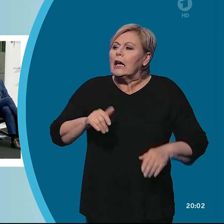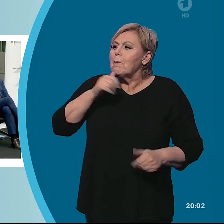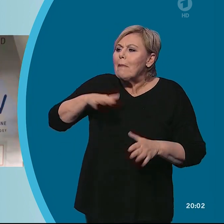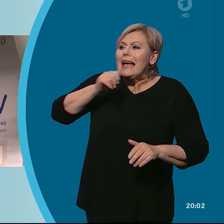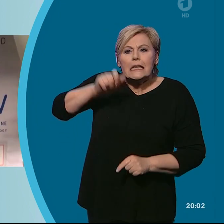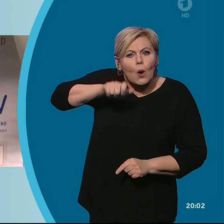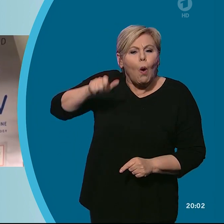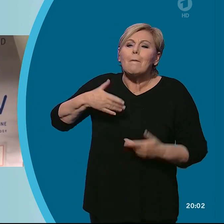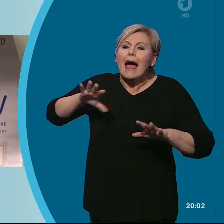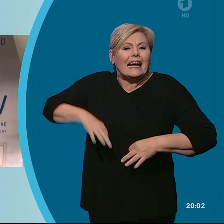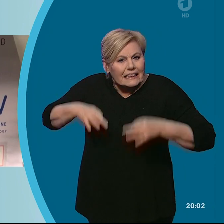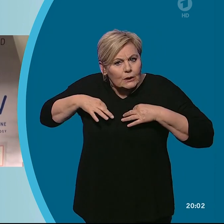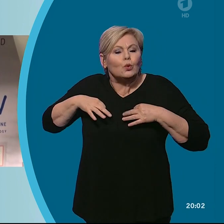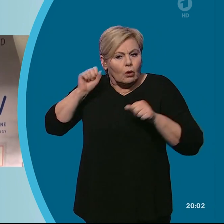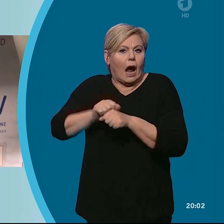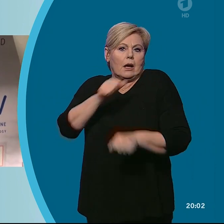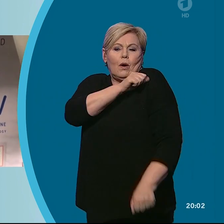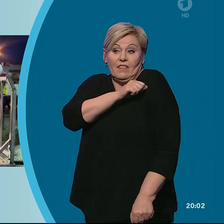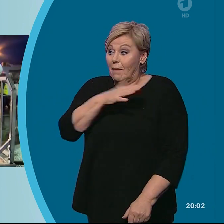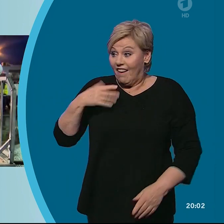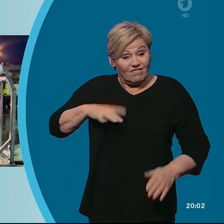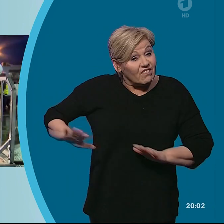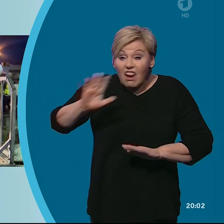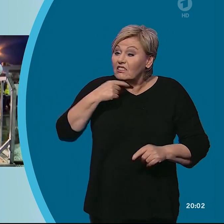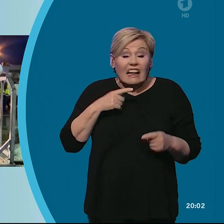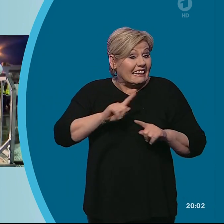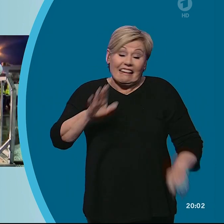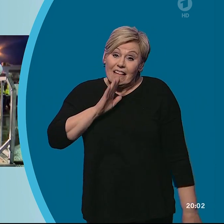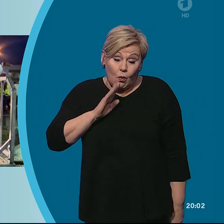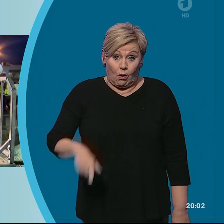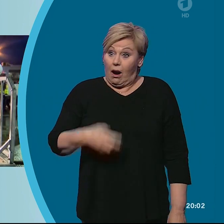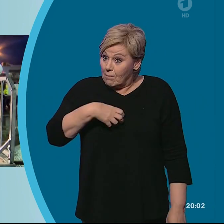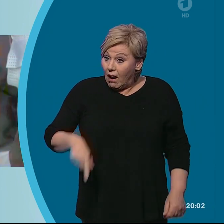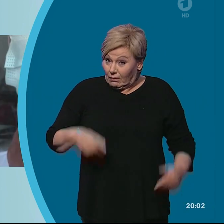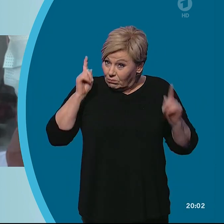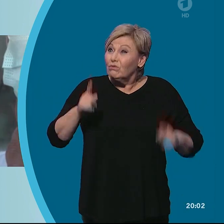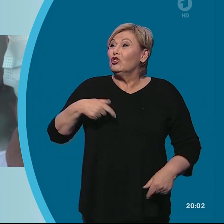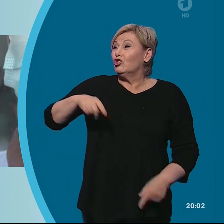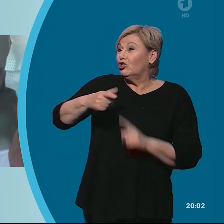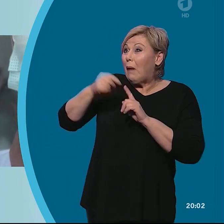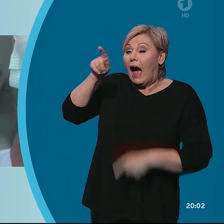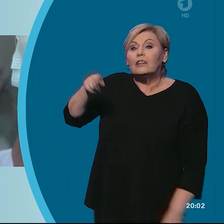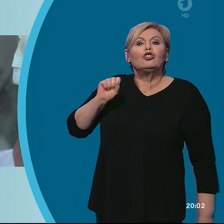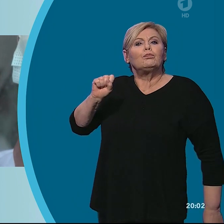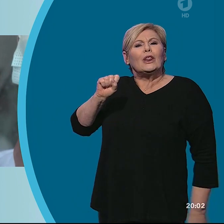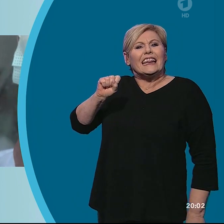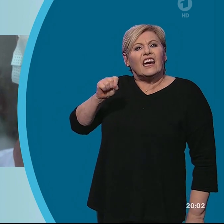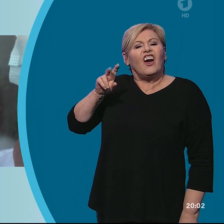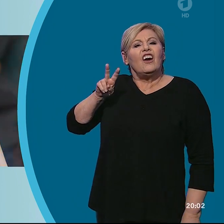Menschen. Vielen reicht das nicht. Bayern fordert erneut, Spahn müsse sich um die Bestellung von Sputnik V kümmern. Es müsse schnell